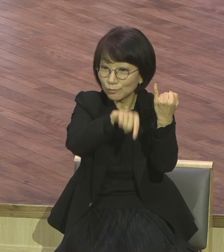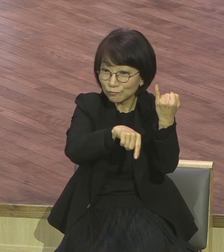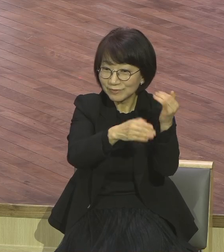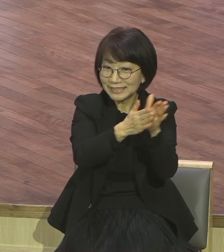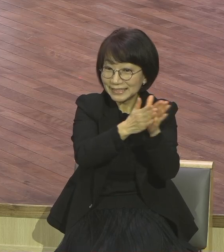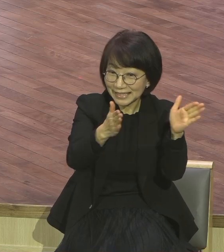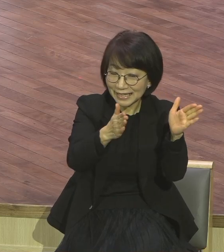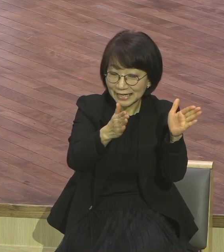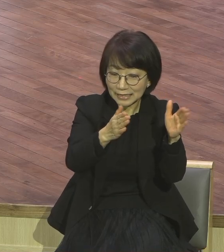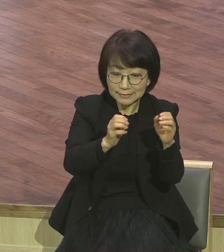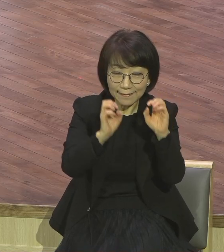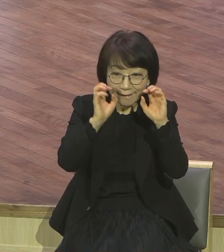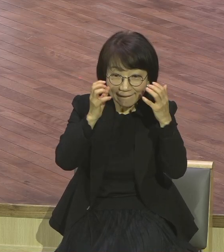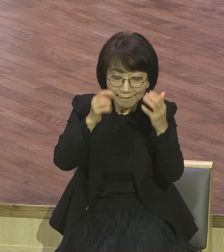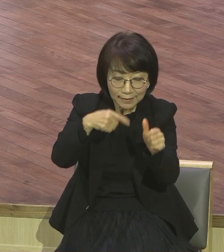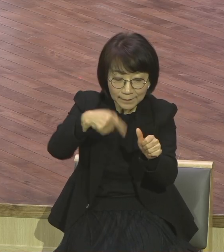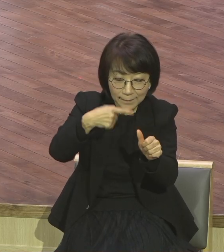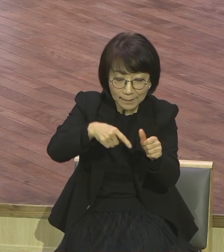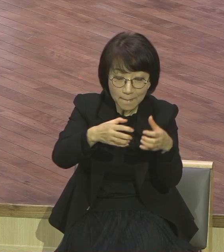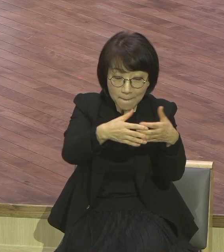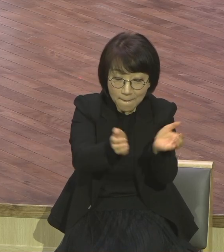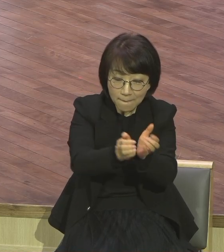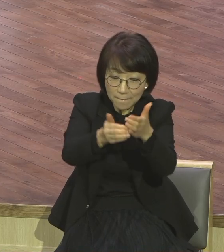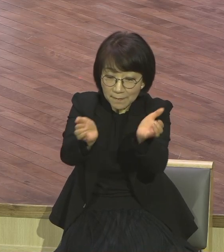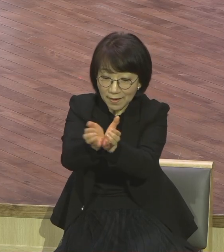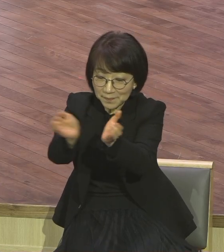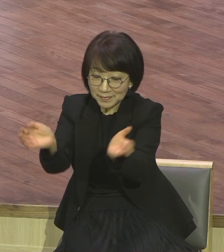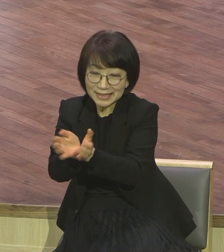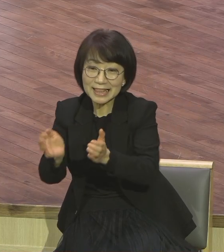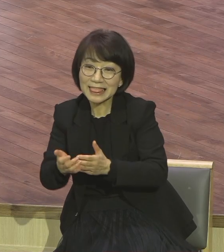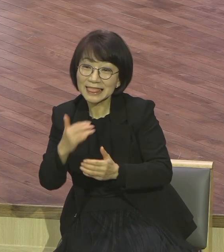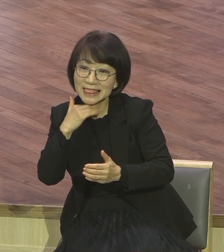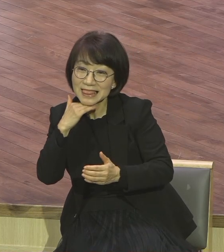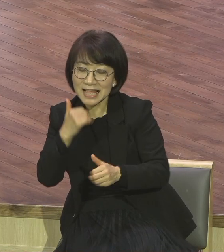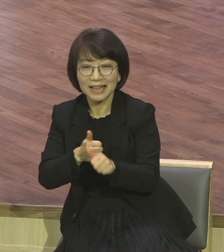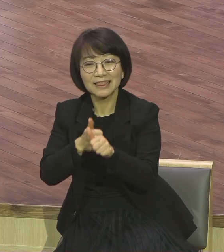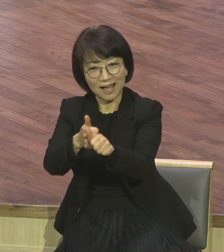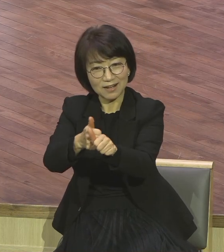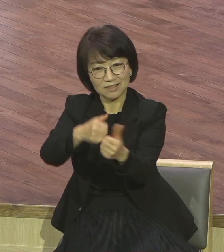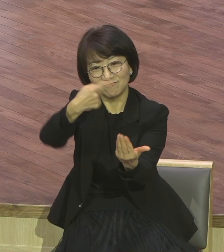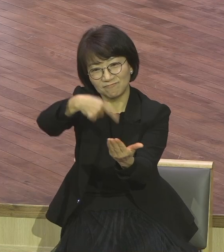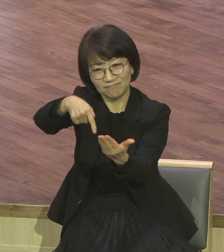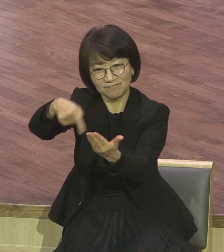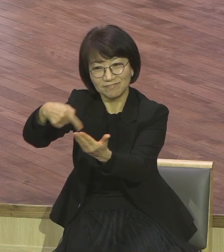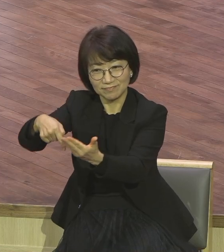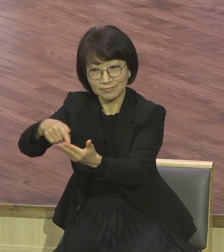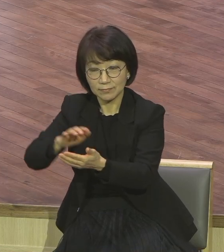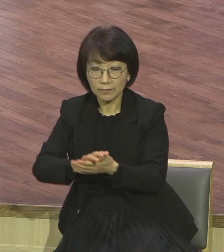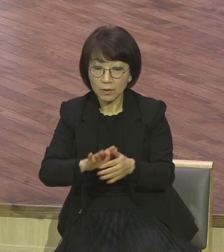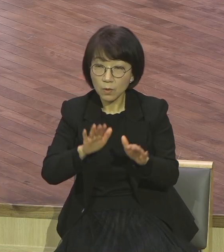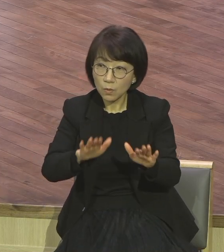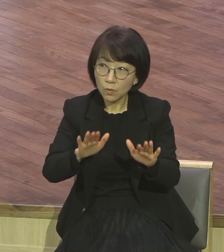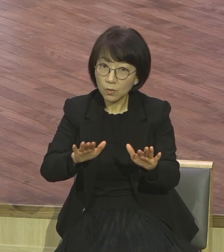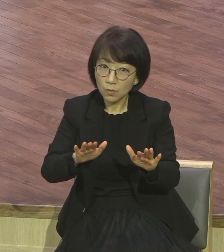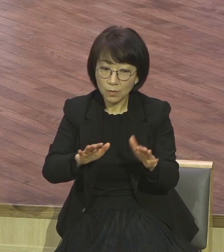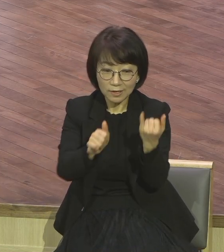교육기관이 쫙 그렇게 시기에 맞춰서 나이에 맞춰서 다 있어요. 이번 주에 우리 결혼, 태아부